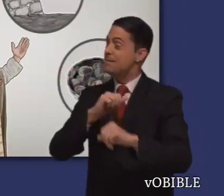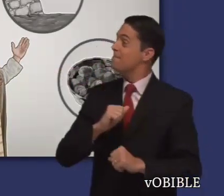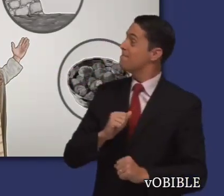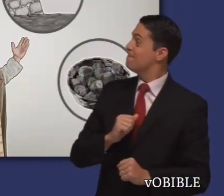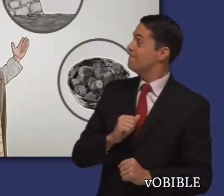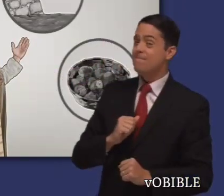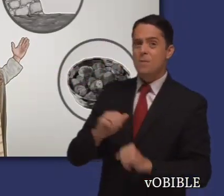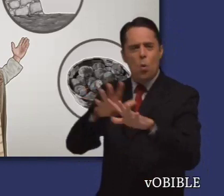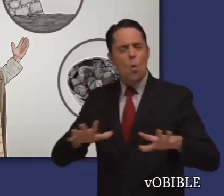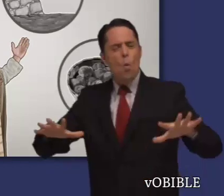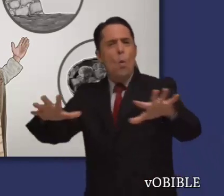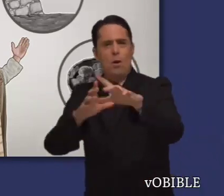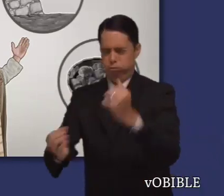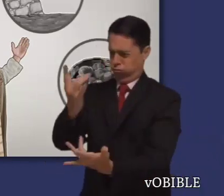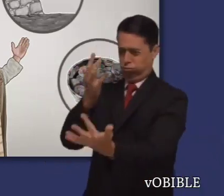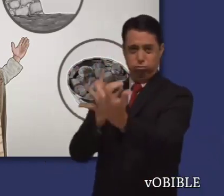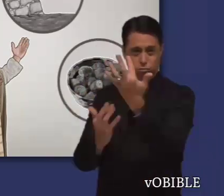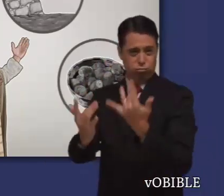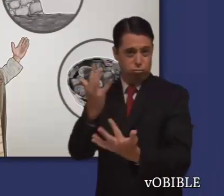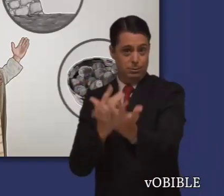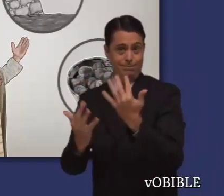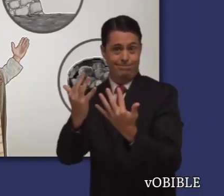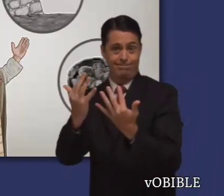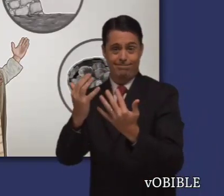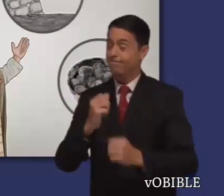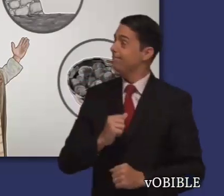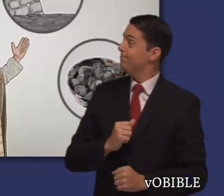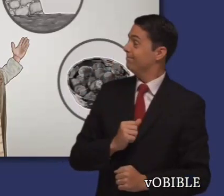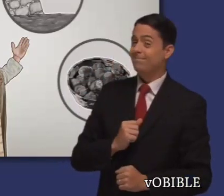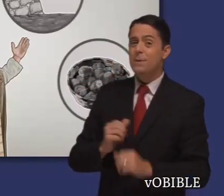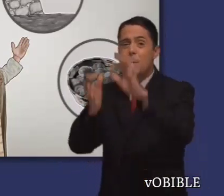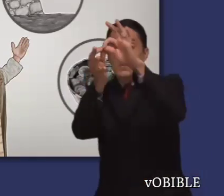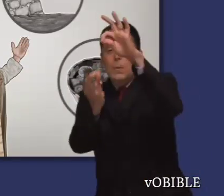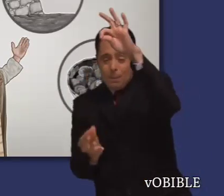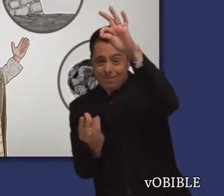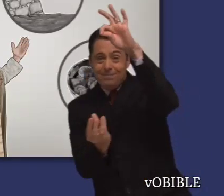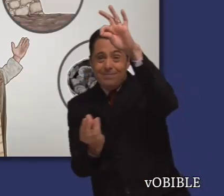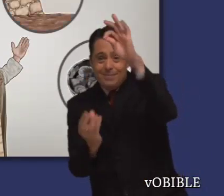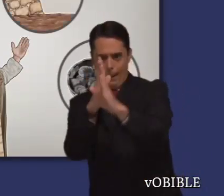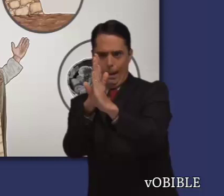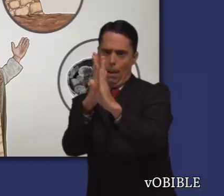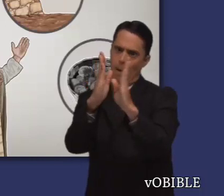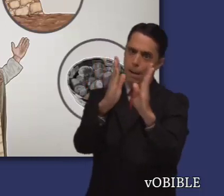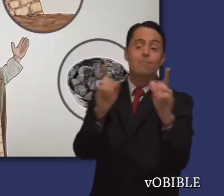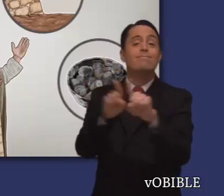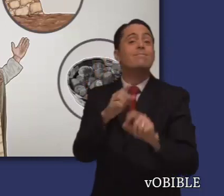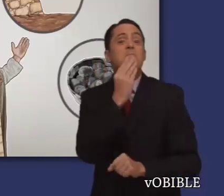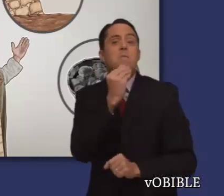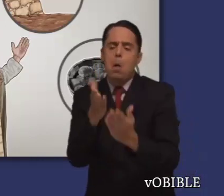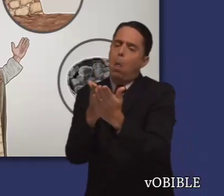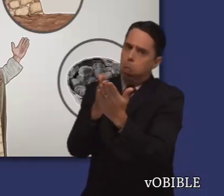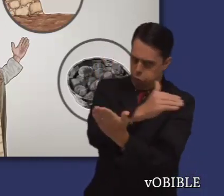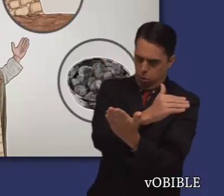Amós ve un imparable enjambre de langostas y después un fuego devastador. Luego, ve una plomada que